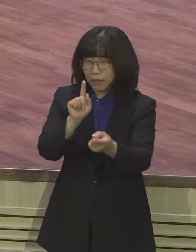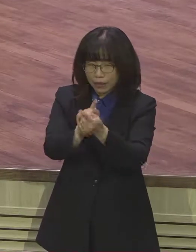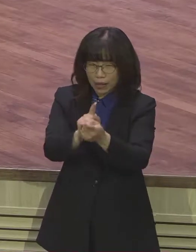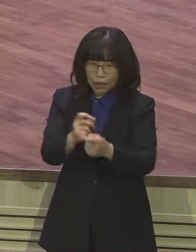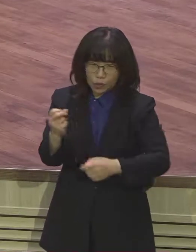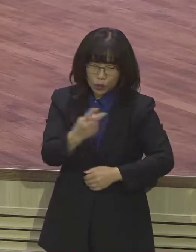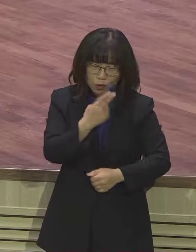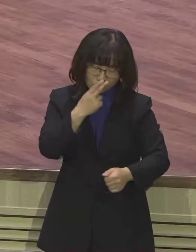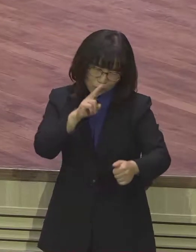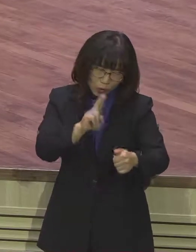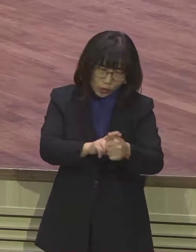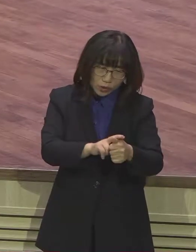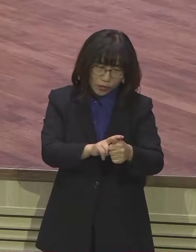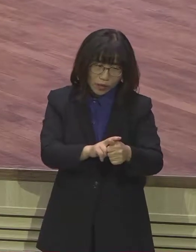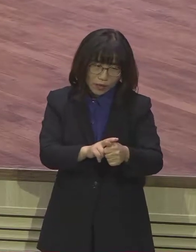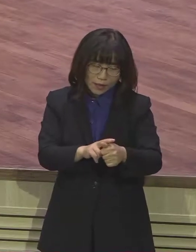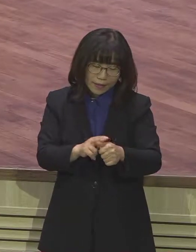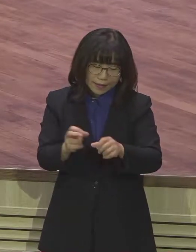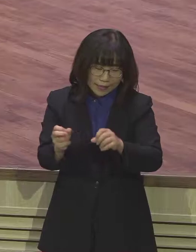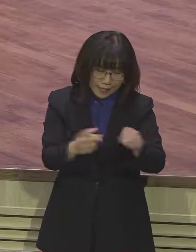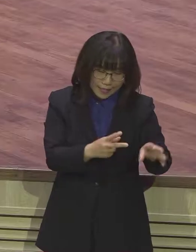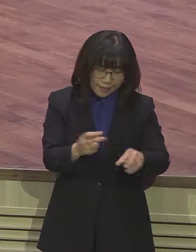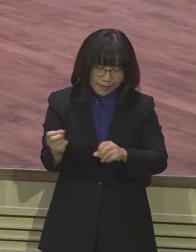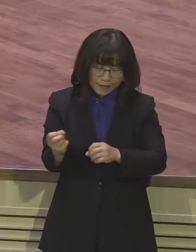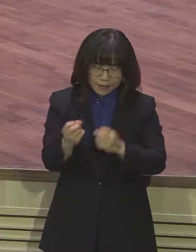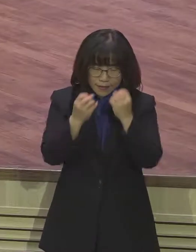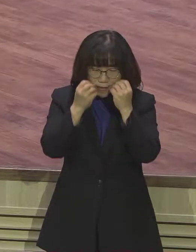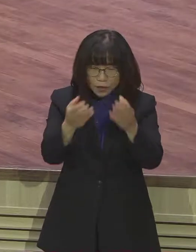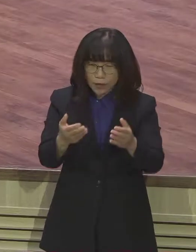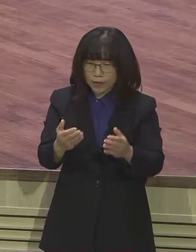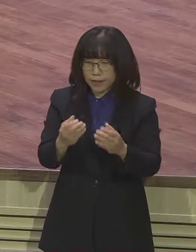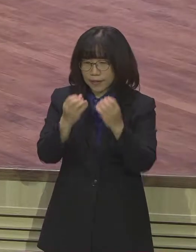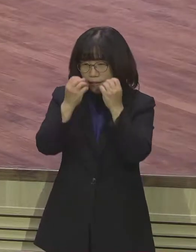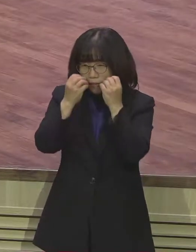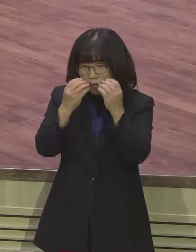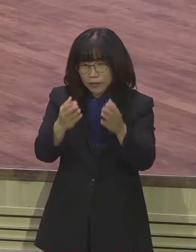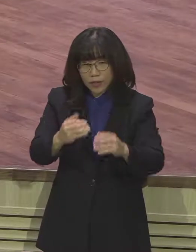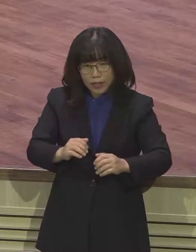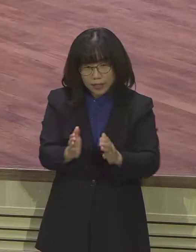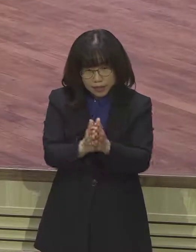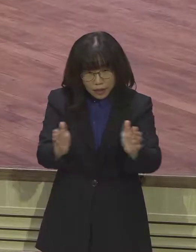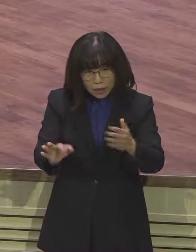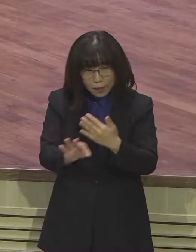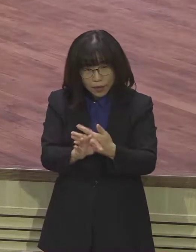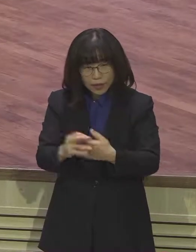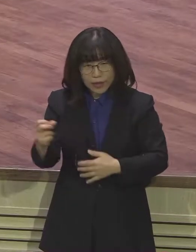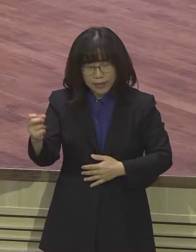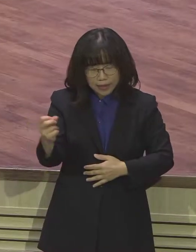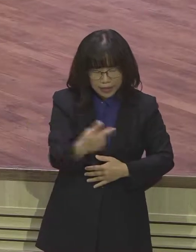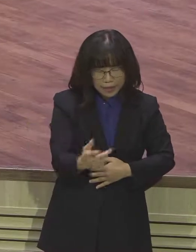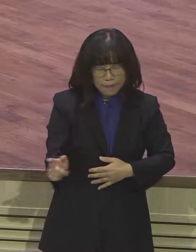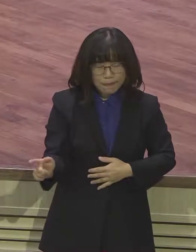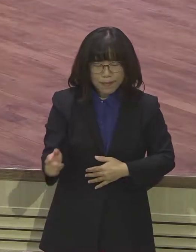이제는 복음 안에서 다시 탄탄하게 쌓아올릴 때 그것이 더딘 것 같지만 그것이 바로 지름길이 되어지는 것입니다